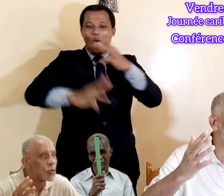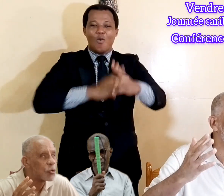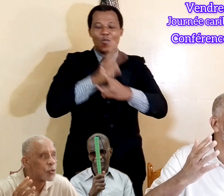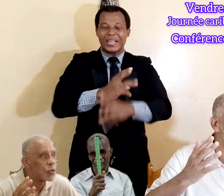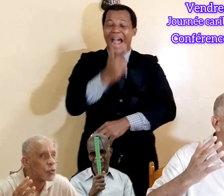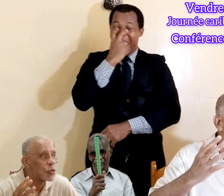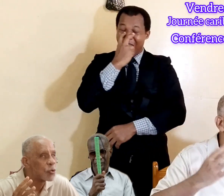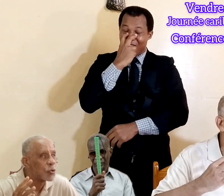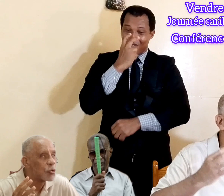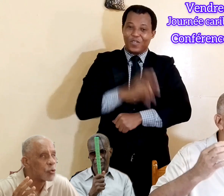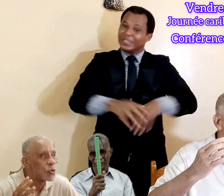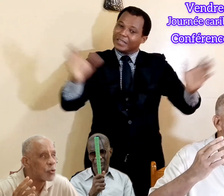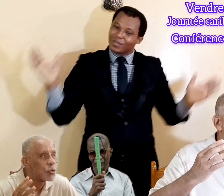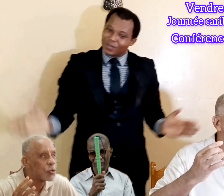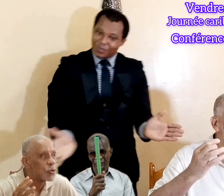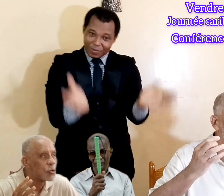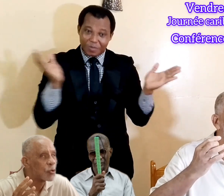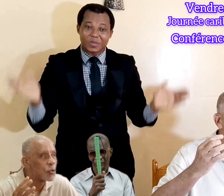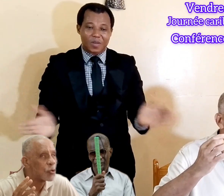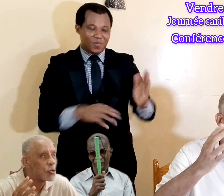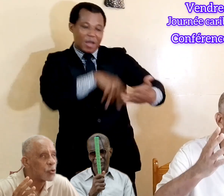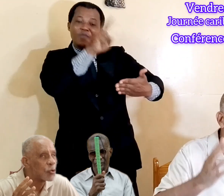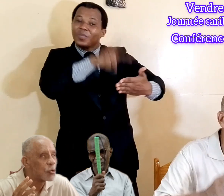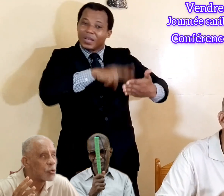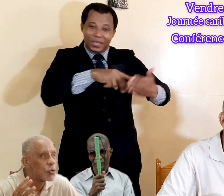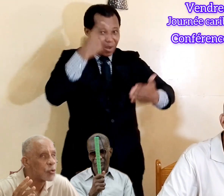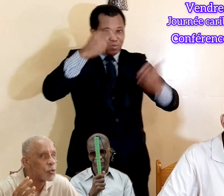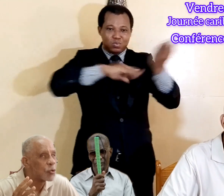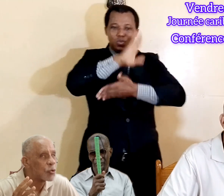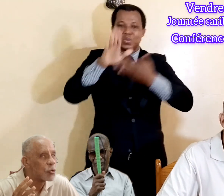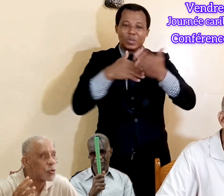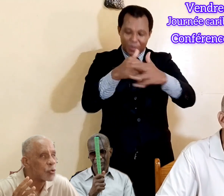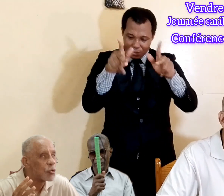campagne en faveur de la lecture de tous.